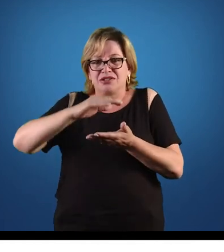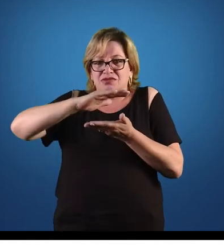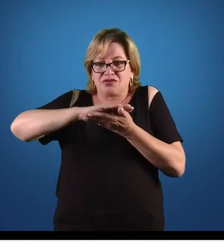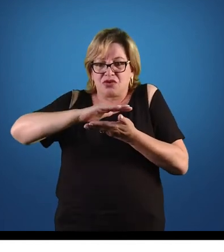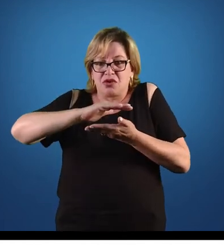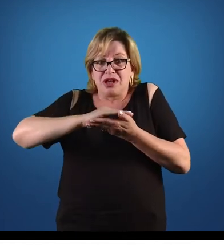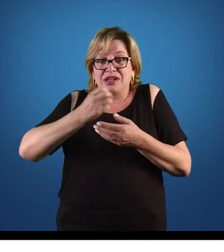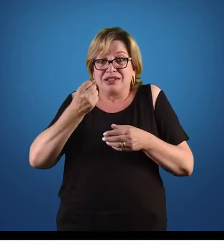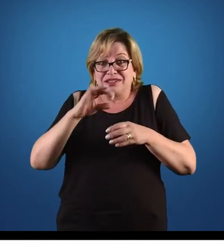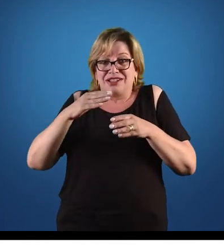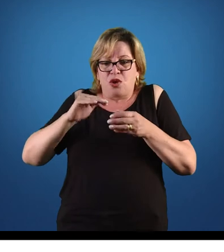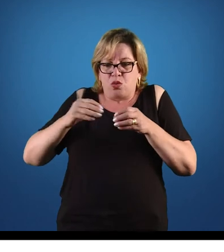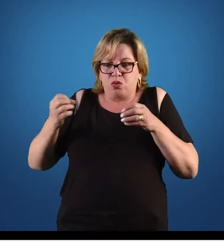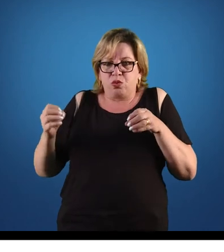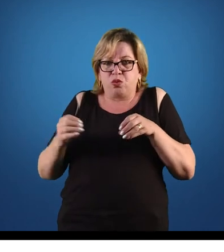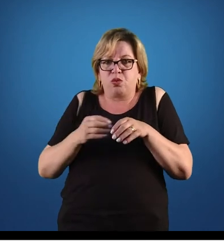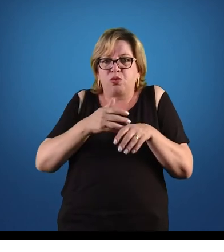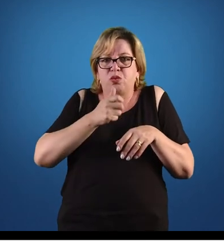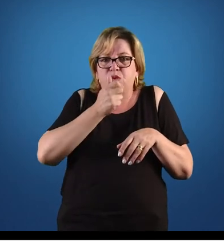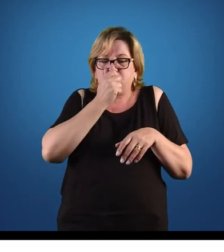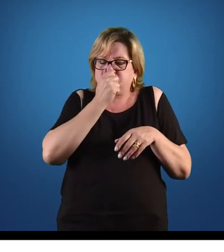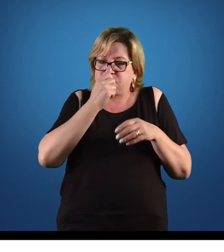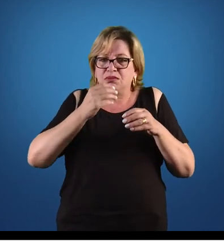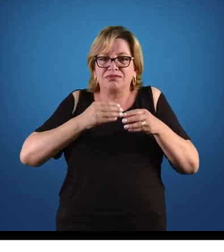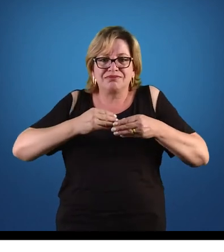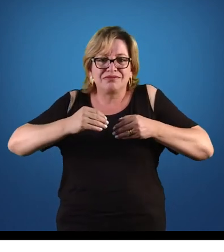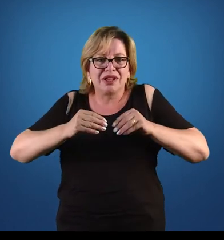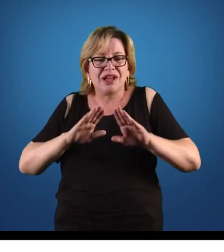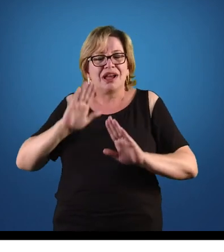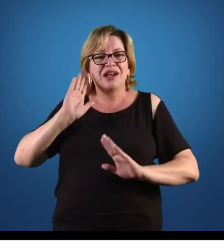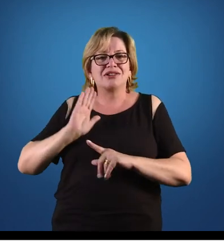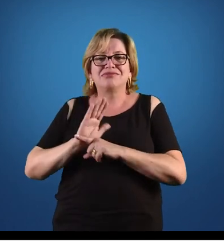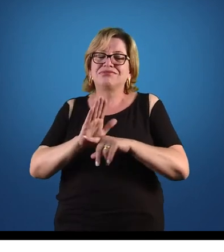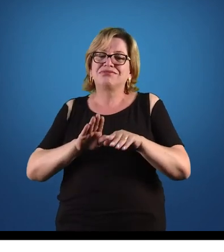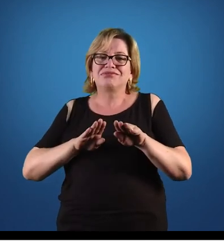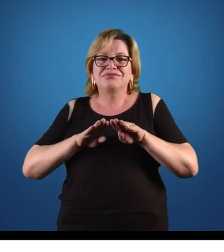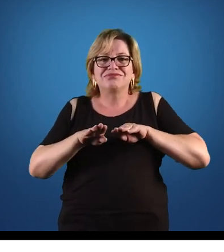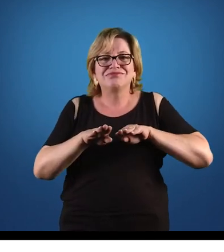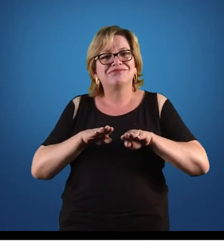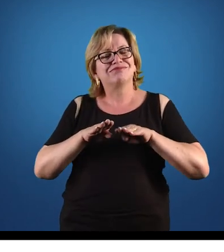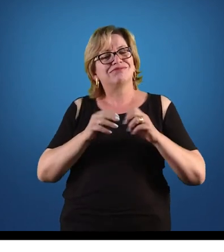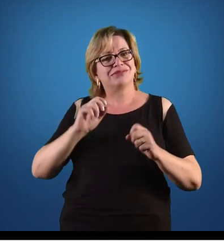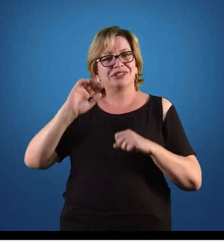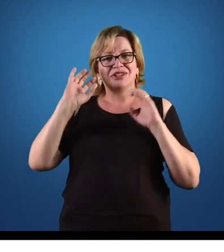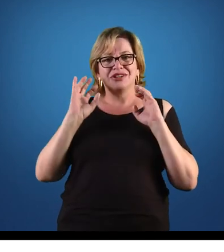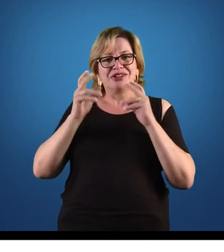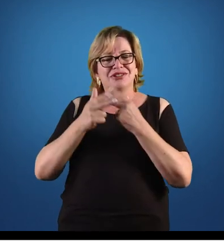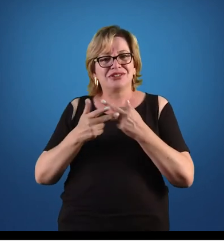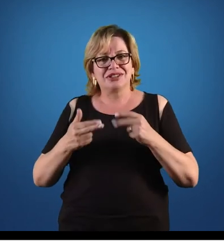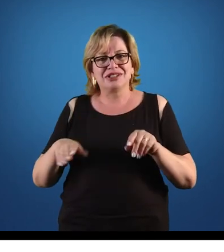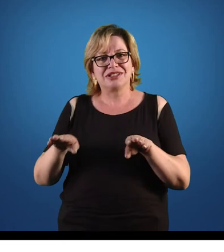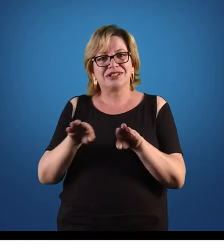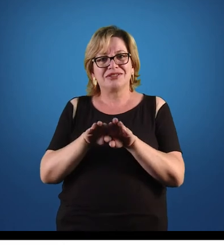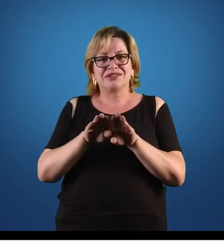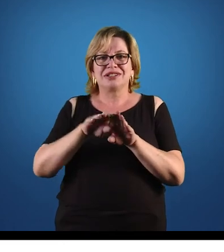ela mantém a forma do animal. Isso auxilia na movimentação desse bicho também, além de ser um espaço preenchido com líquido que pode